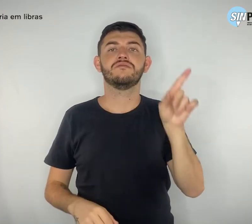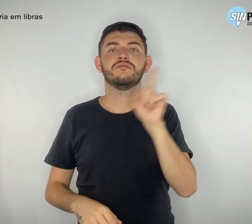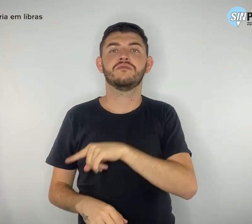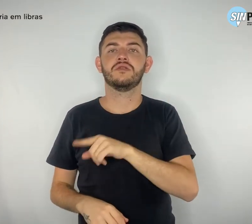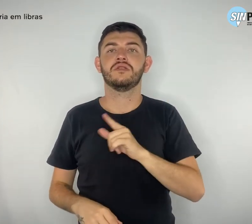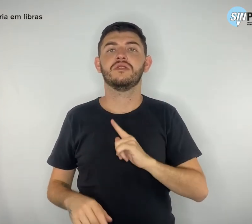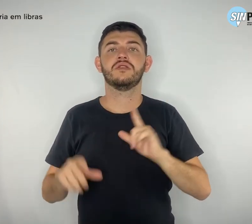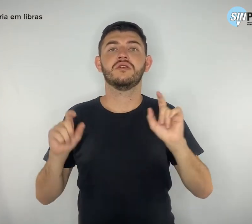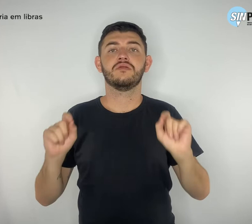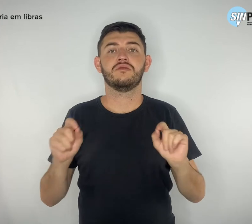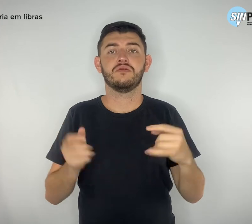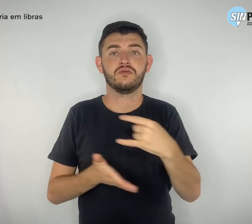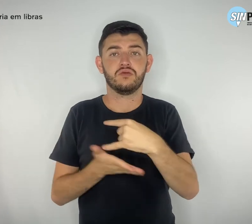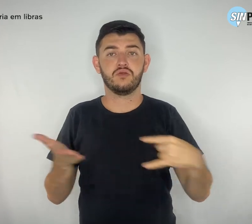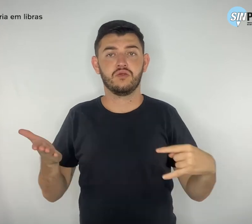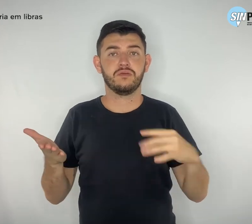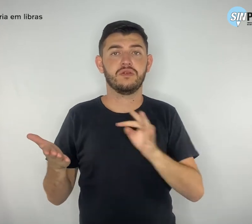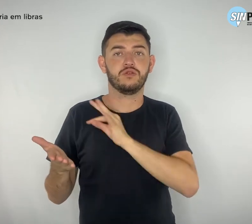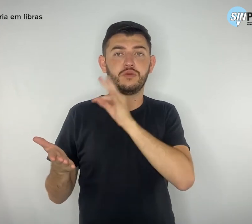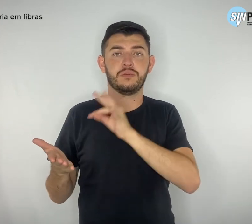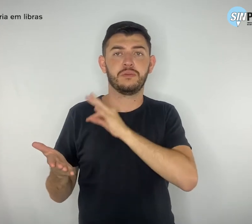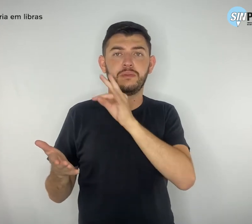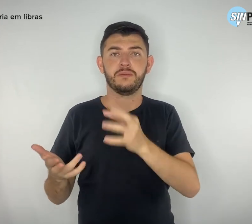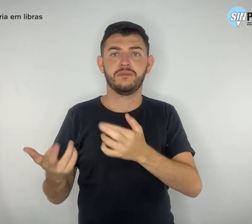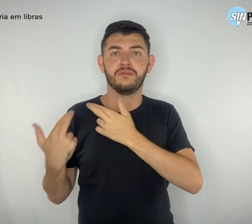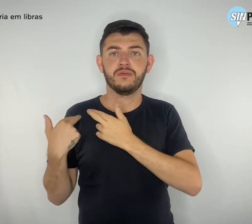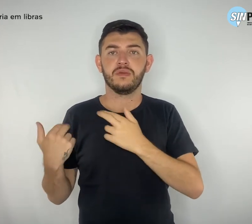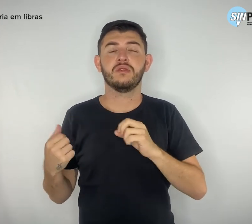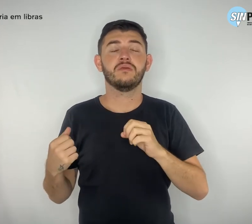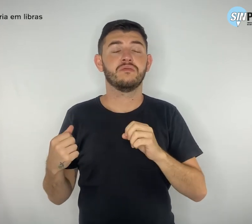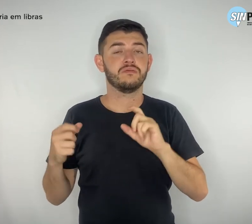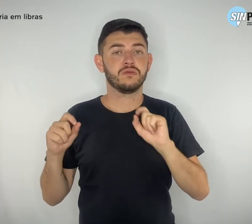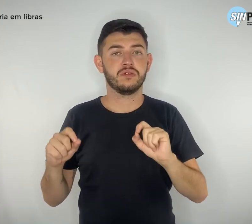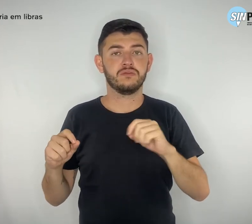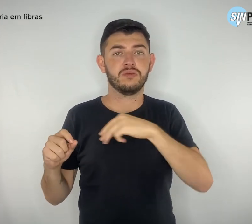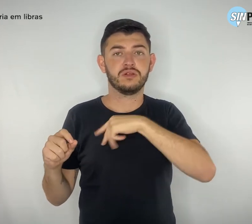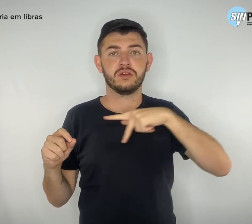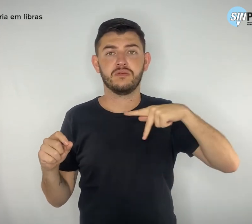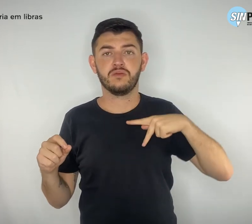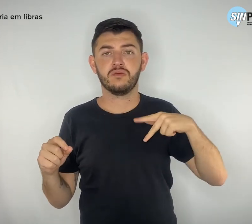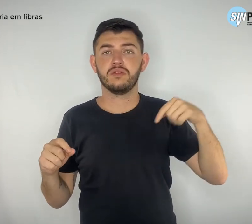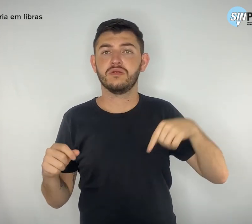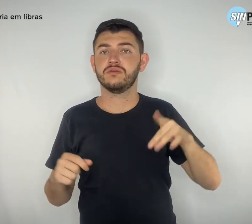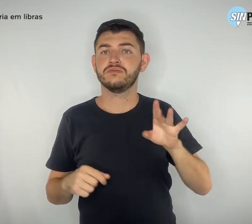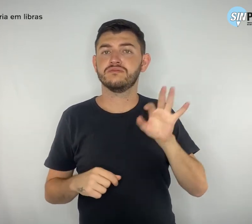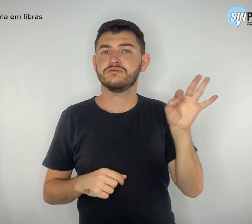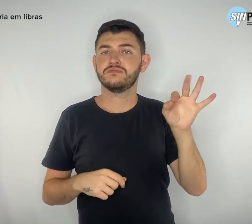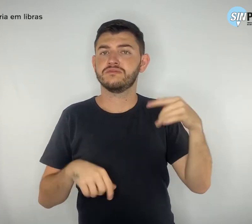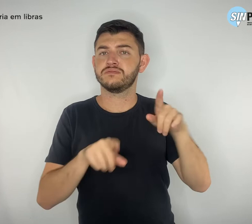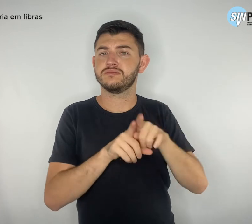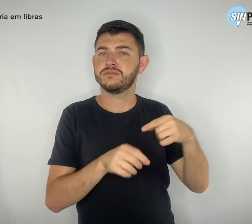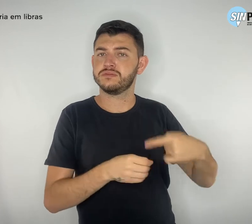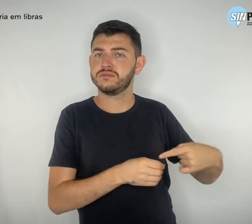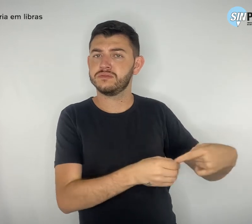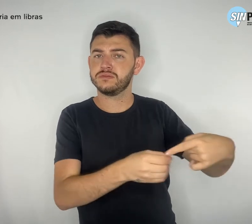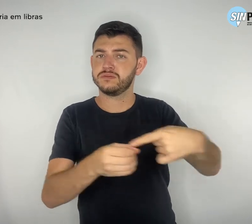técnica do Ministério Público do Distrito Federal e Territórios. O documento expedido pela